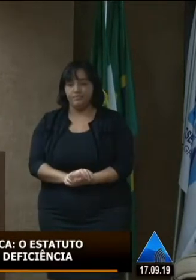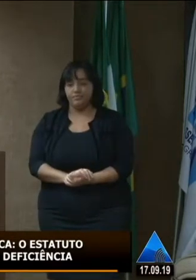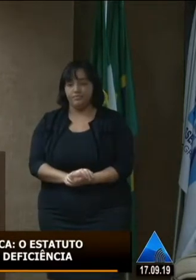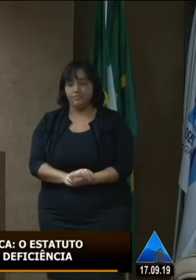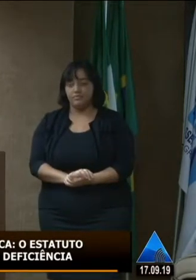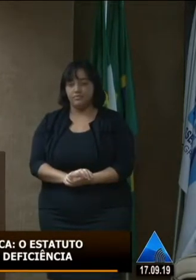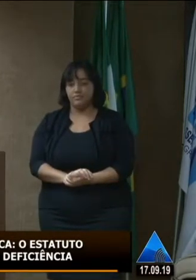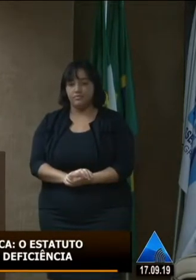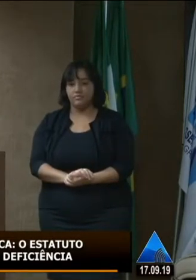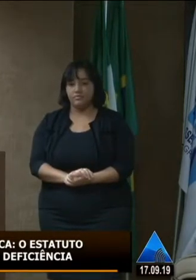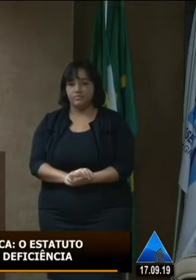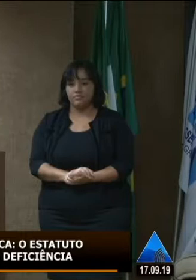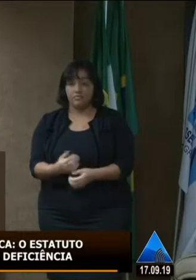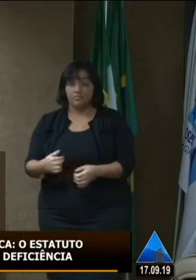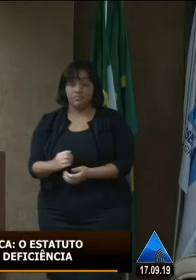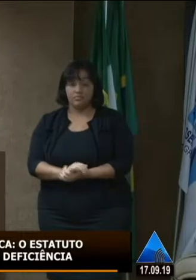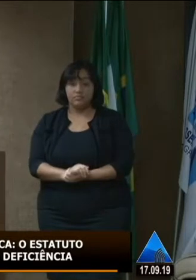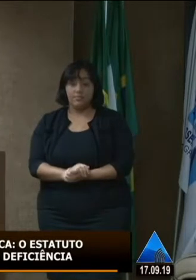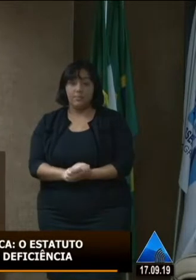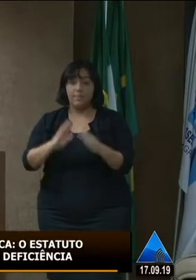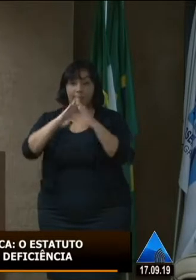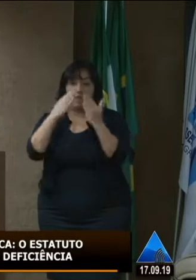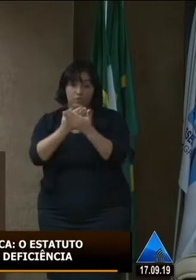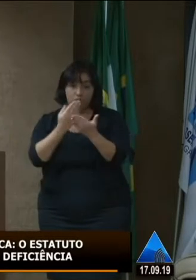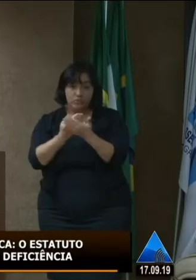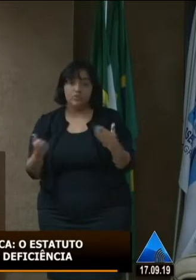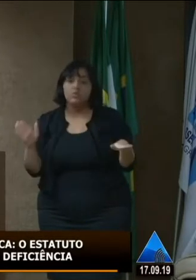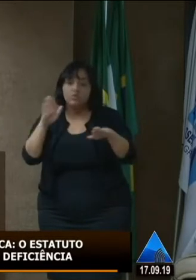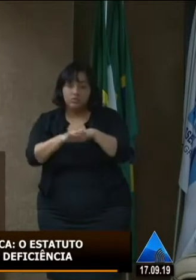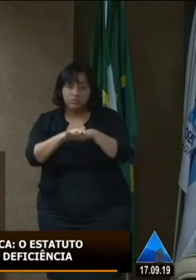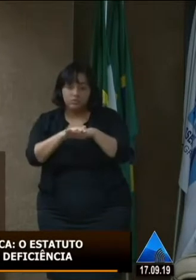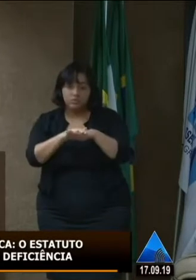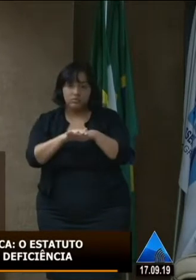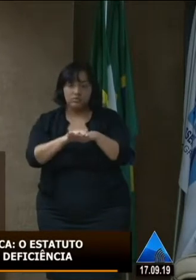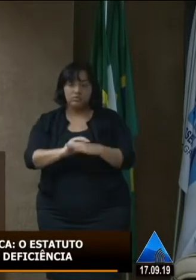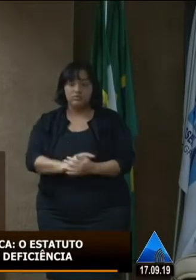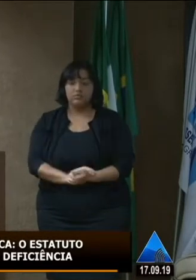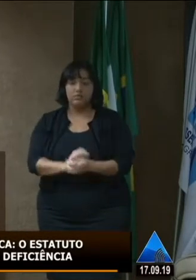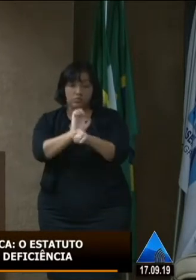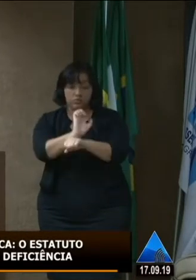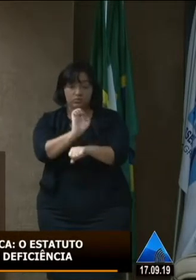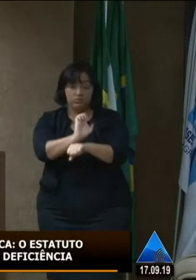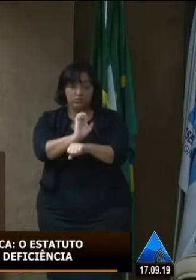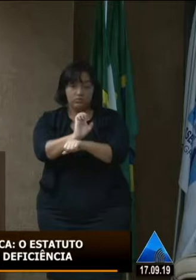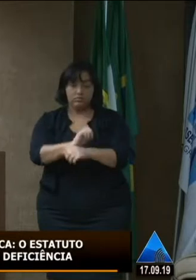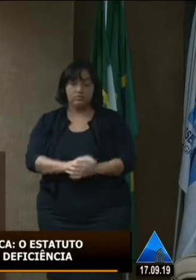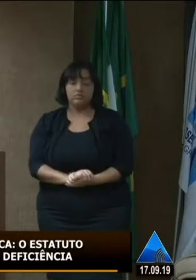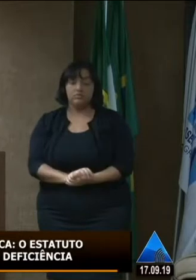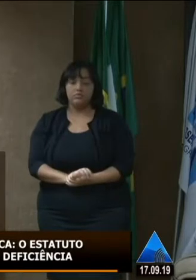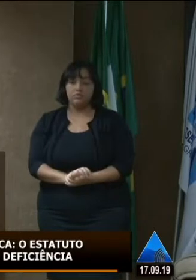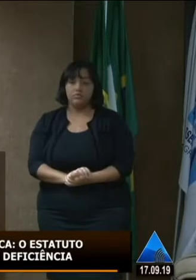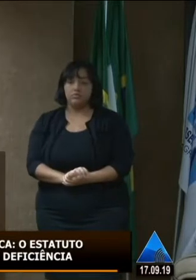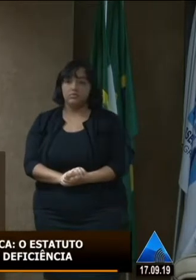sobre a escola inclusiva o estado ele utiliza a questão